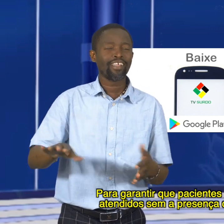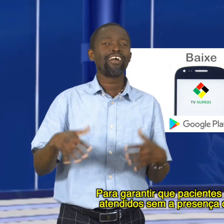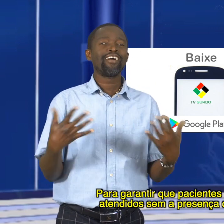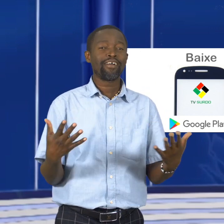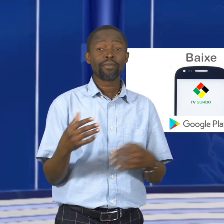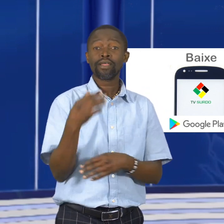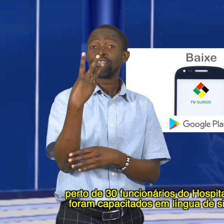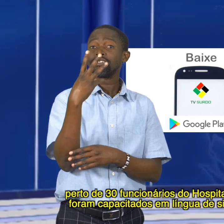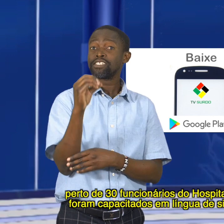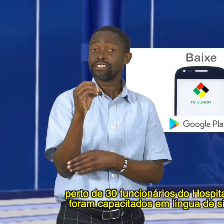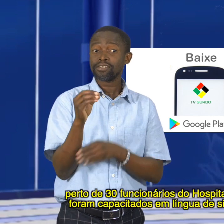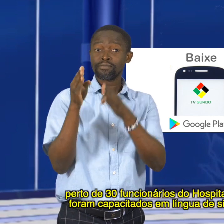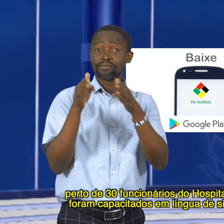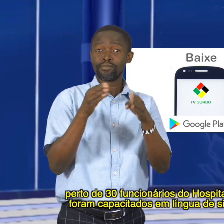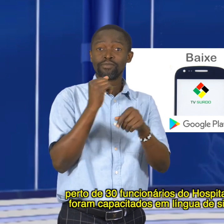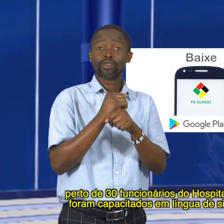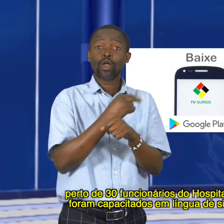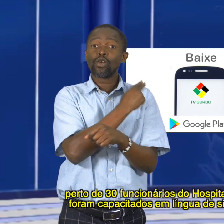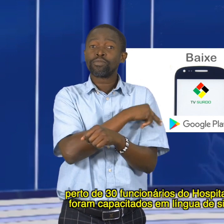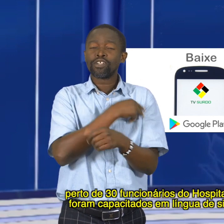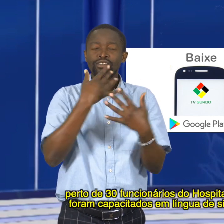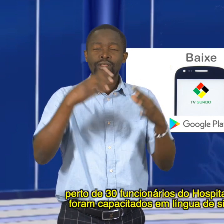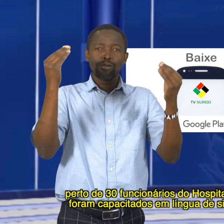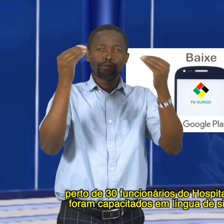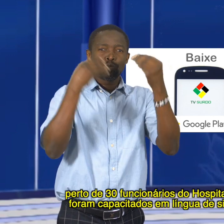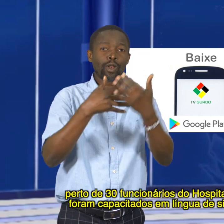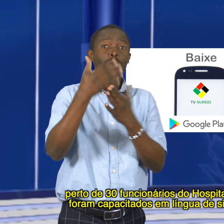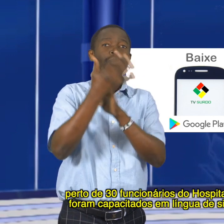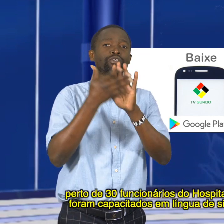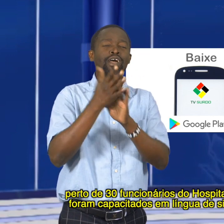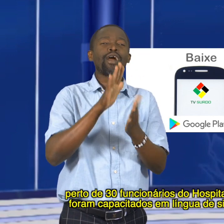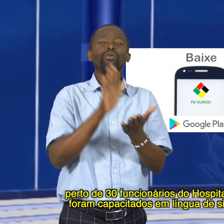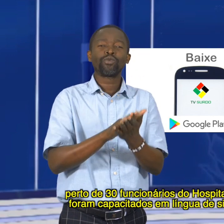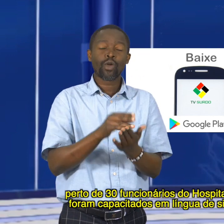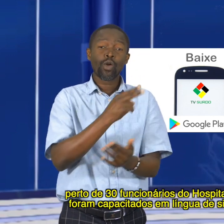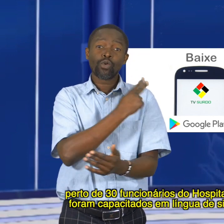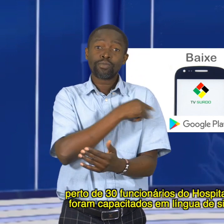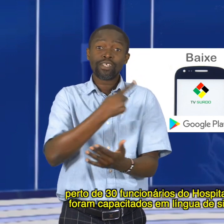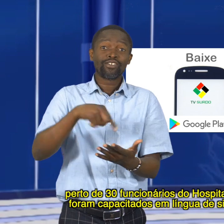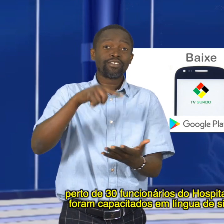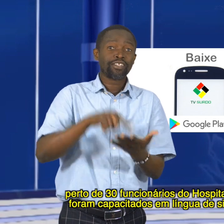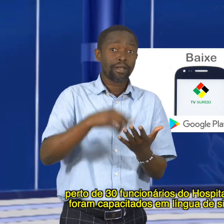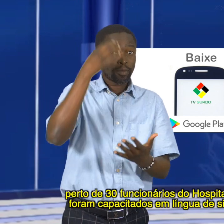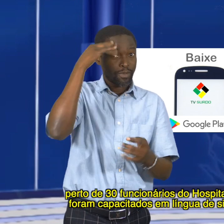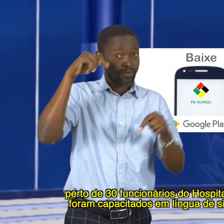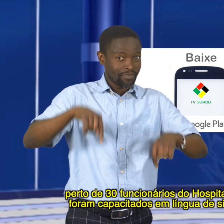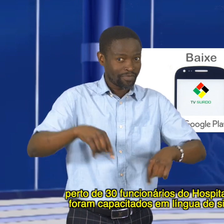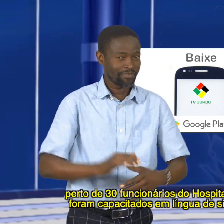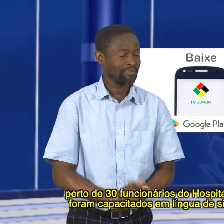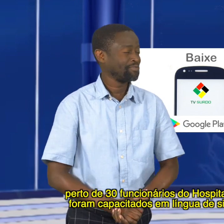perto de 30 funcionários do Hospital Central de Maputo foram capacitados em língua de sinais moçambicana.